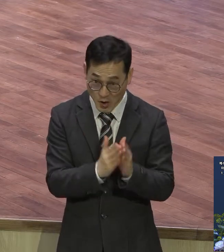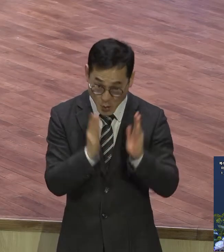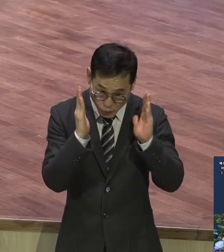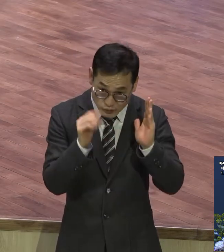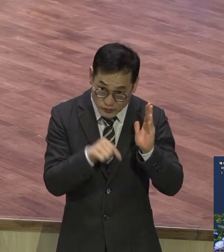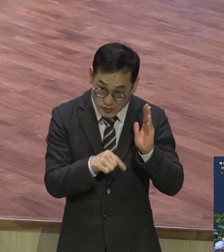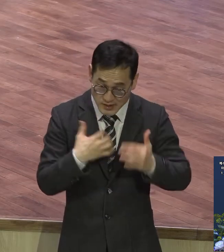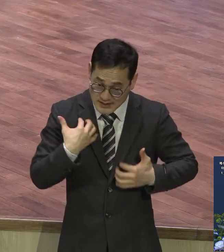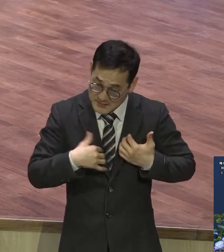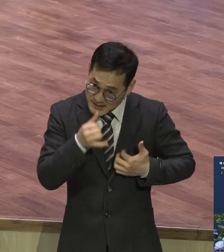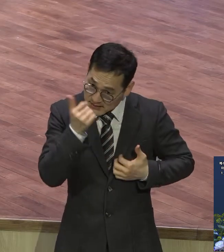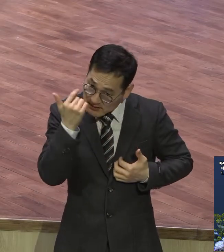라는 질문을 했어요